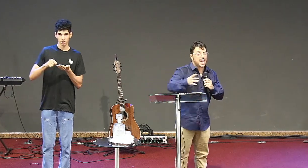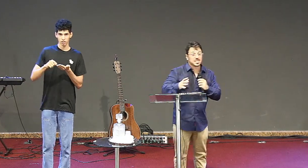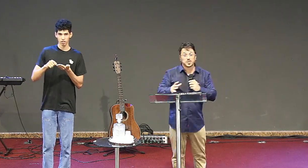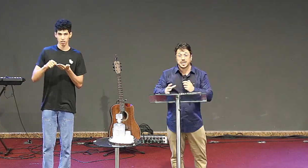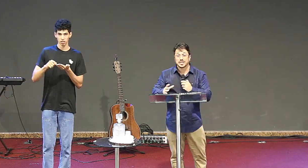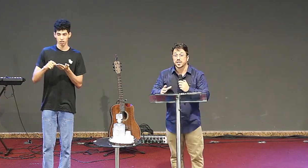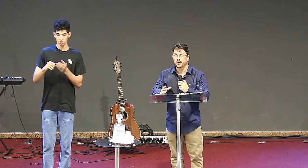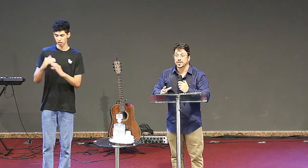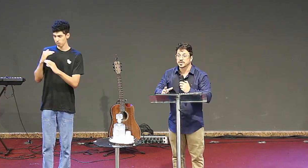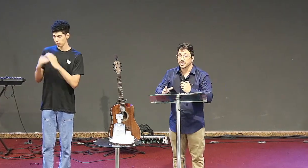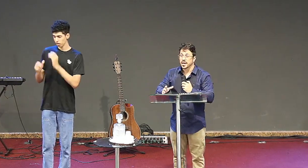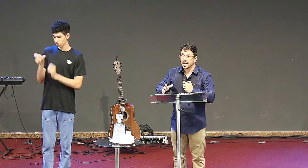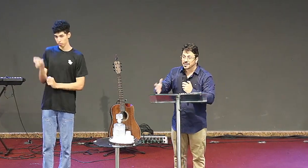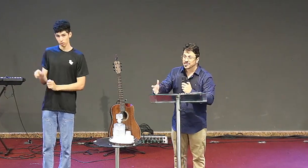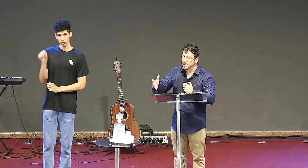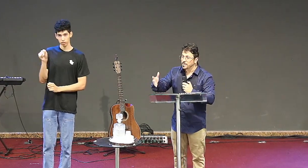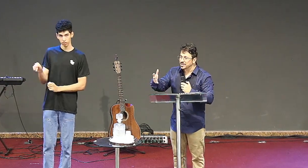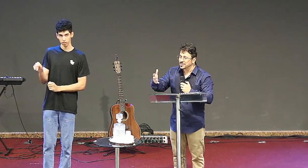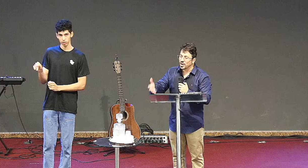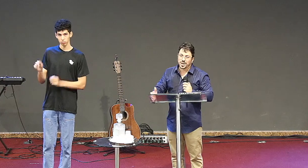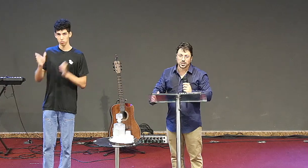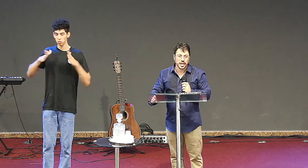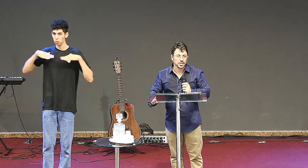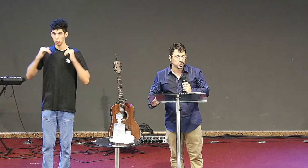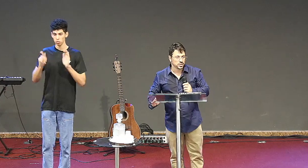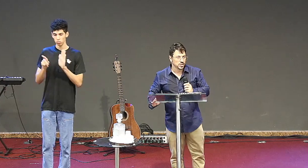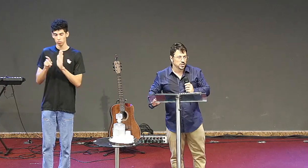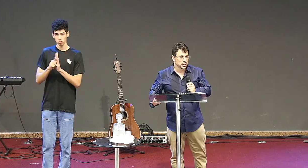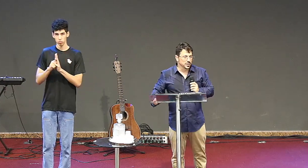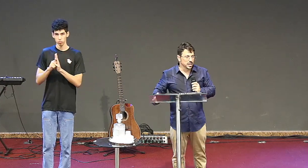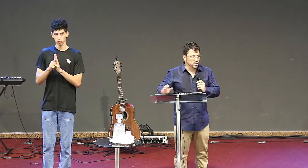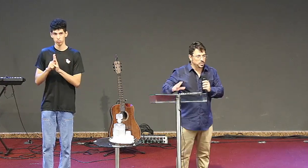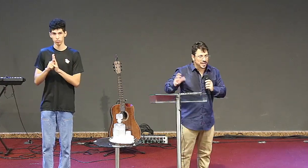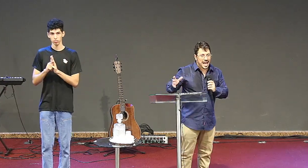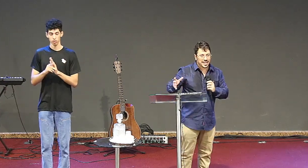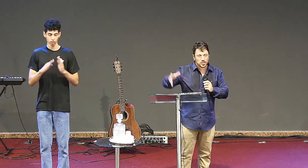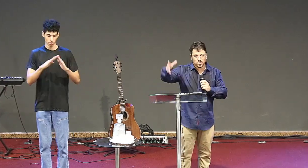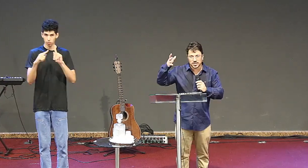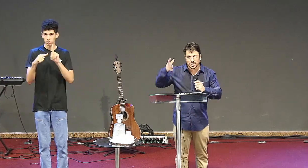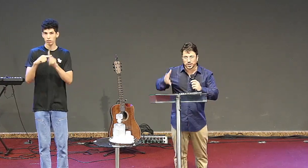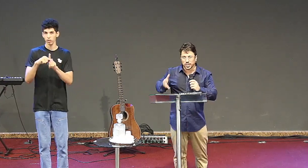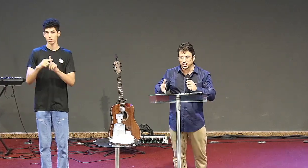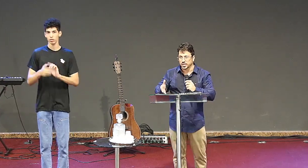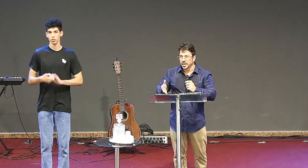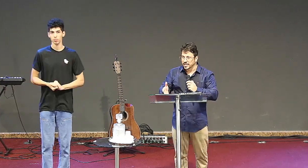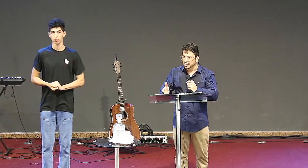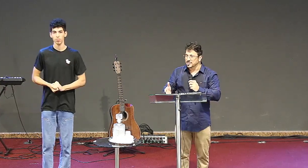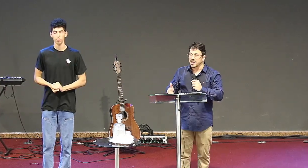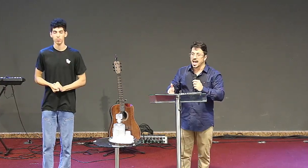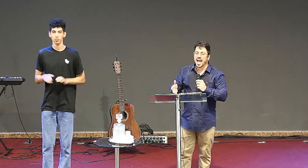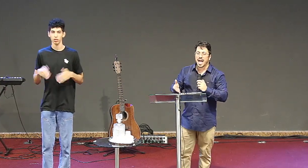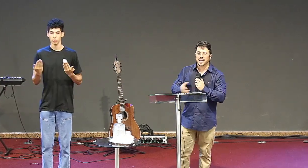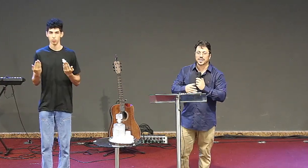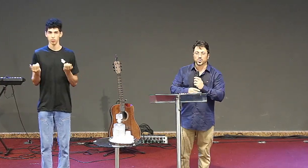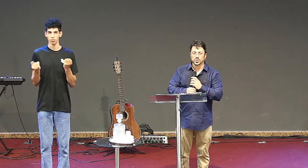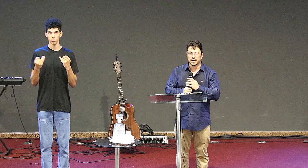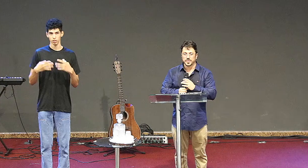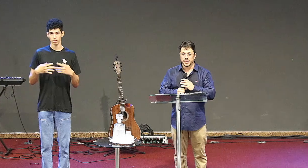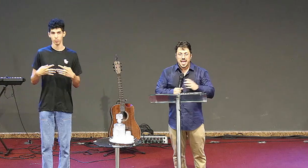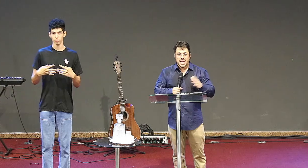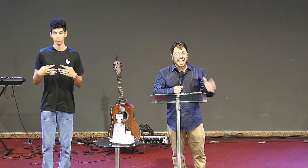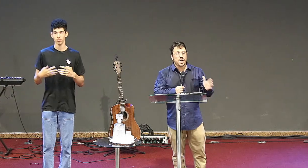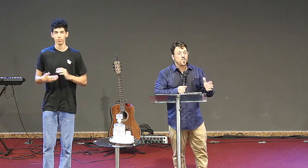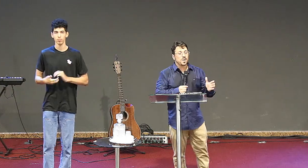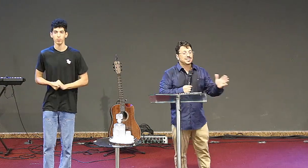para igrejas específicas, elas também são para a gente. Deixa eu explicar isso antes da gente iniciar a leitura.